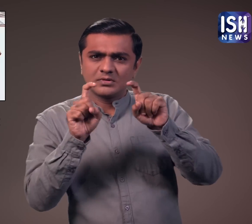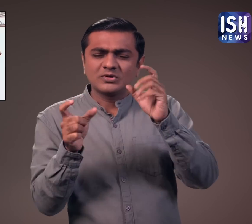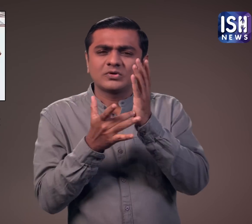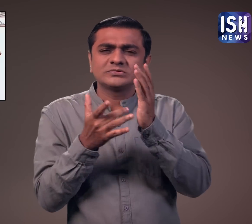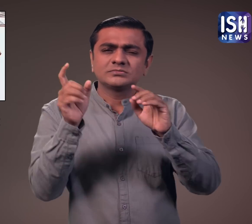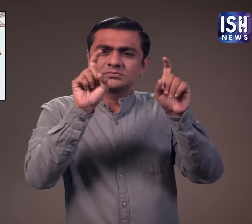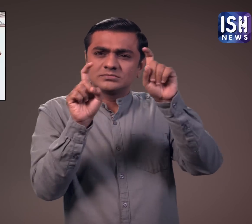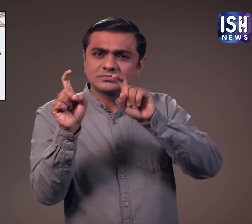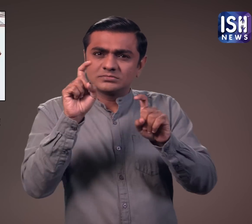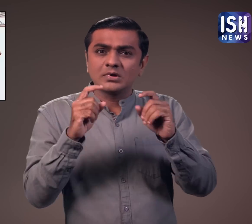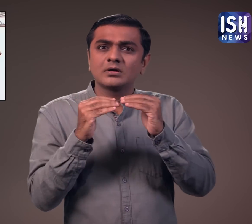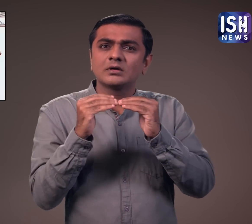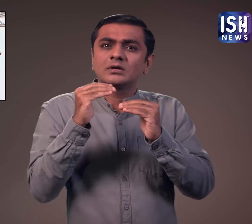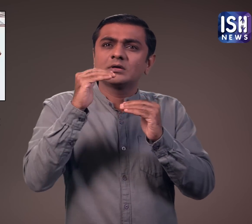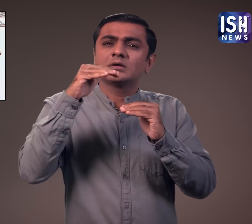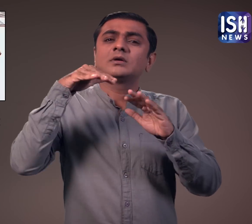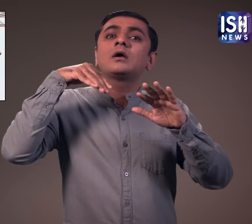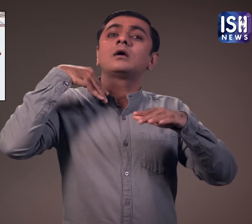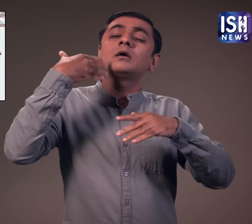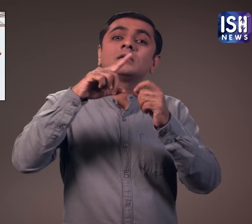अलग-अलग चर्णों से गुजरी है।